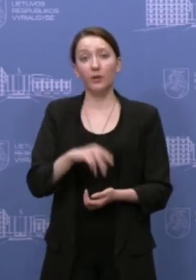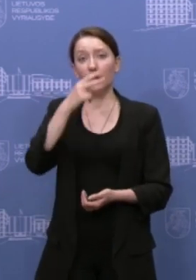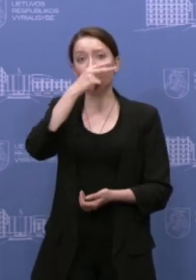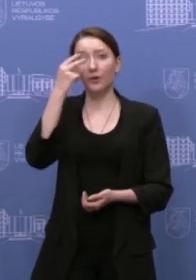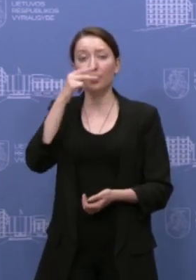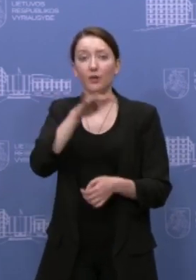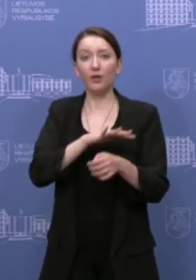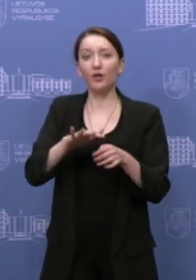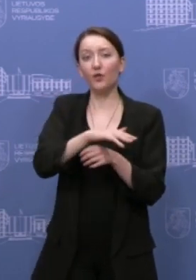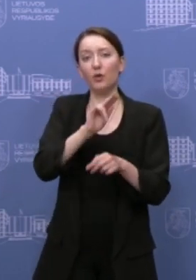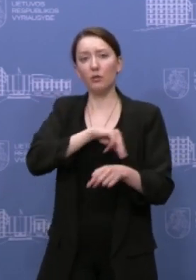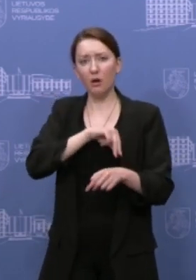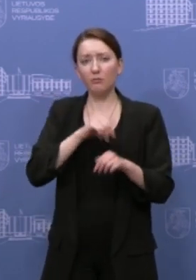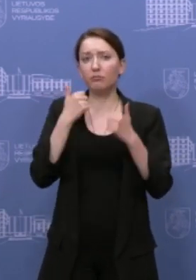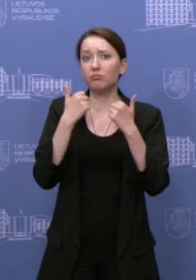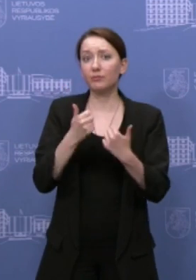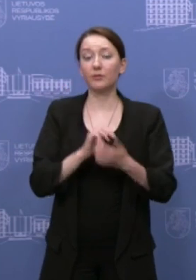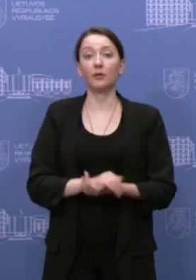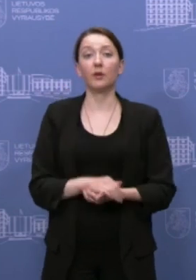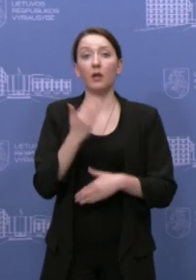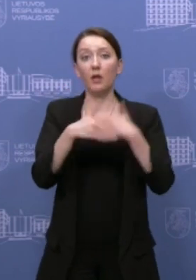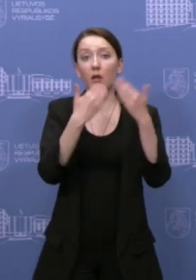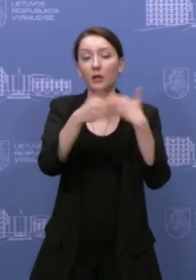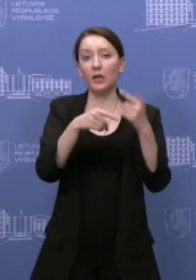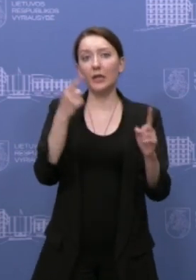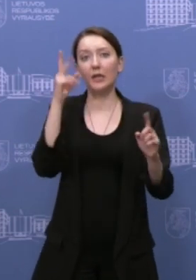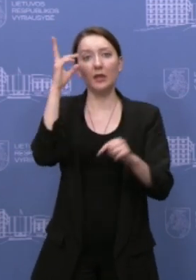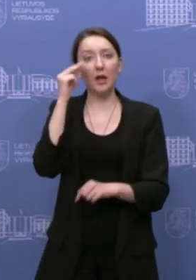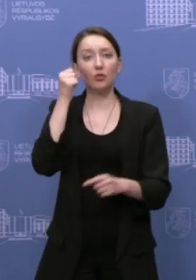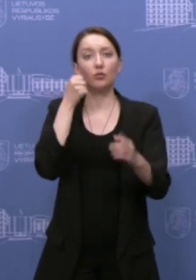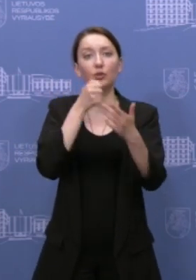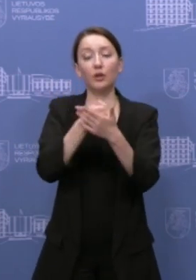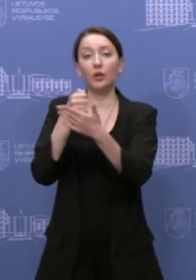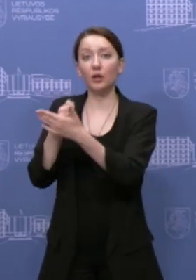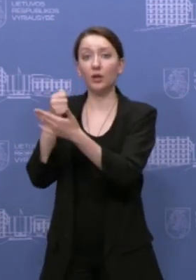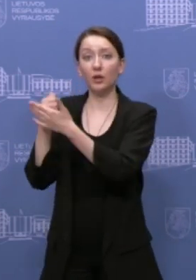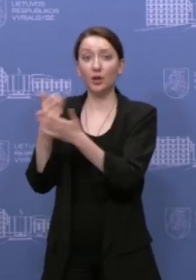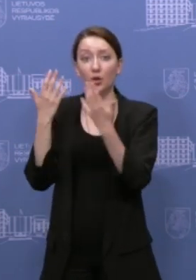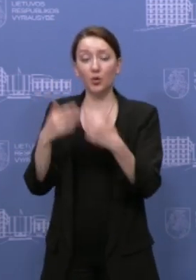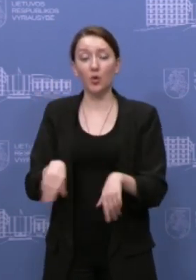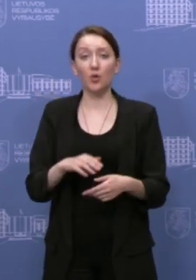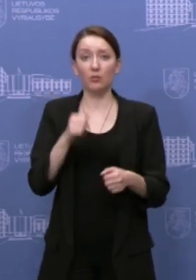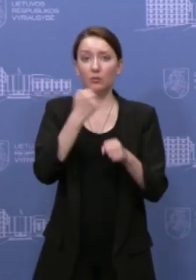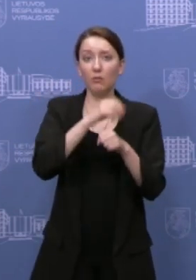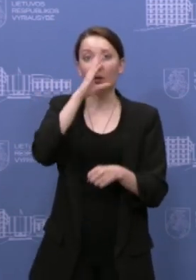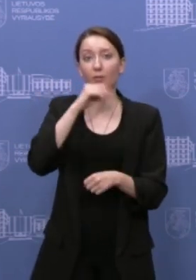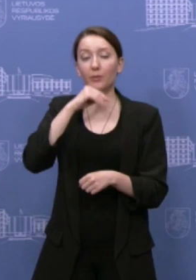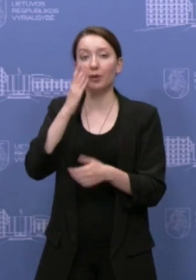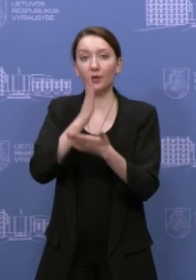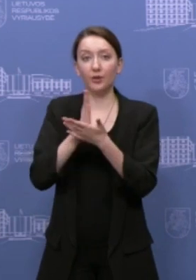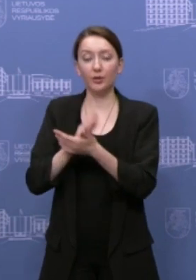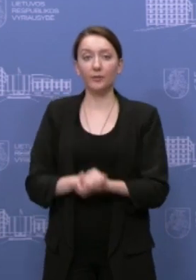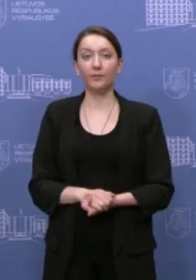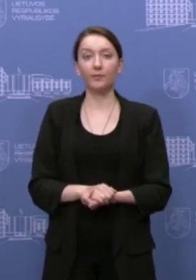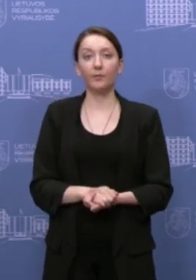Lietuvos darbus. Mes tikrai turėsime to nustatytų terminų, kas yra pabaigę savo infrastruktūrinius darbus Lietuvos teritoriją.